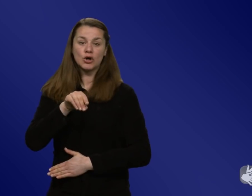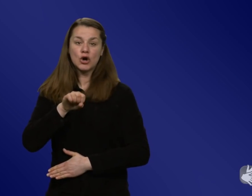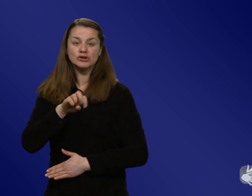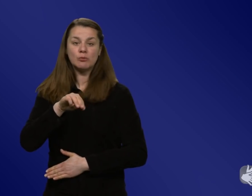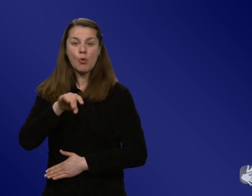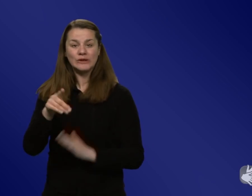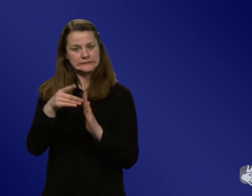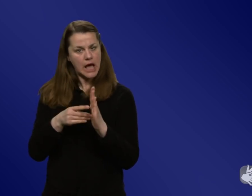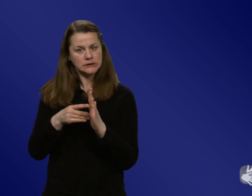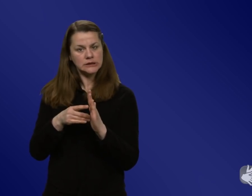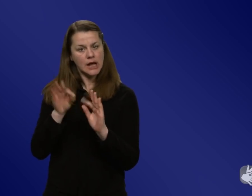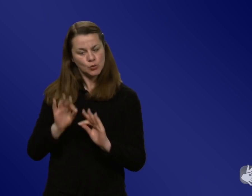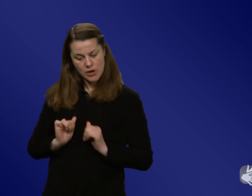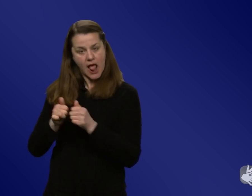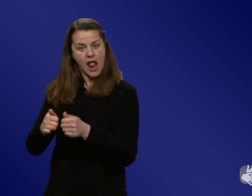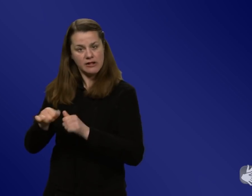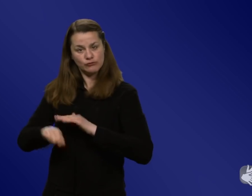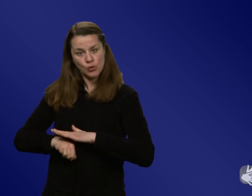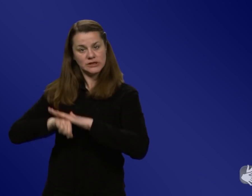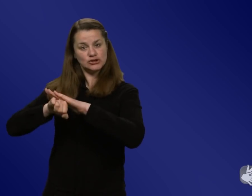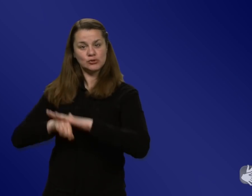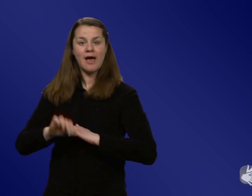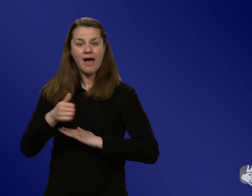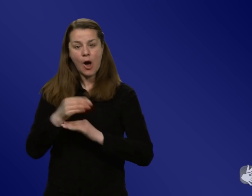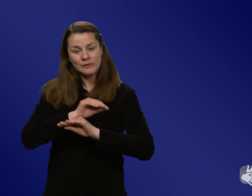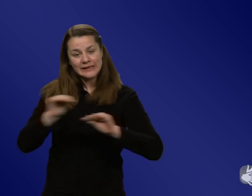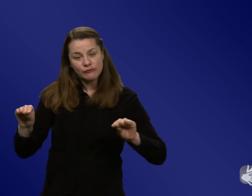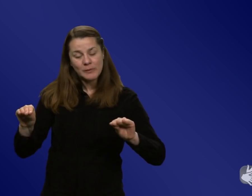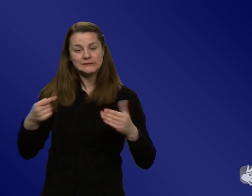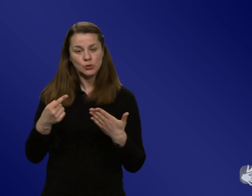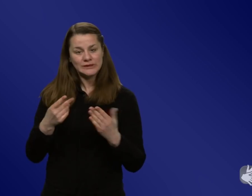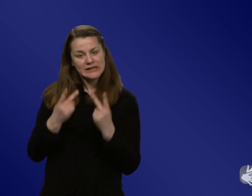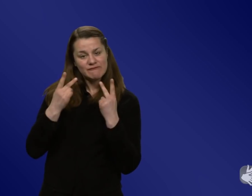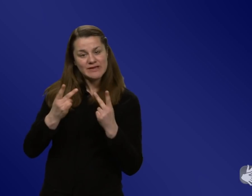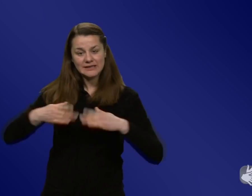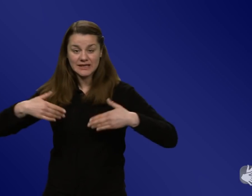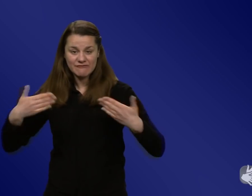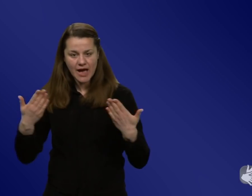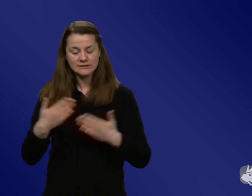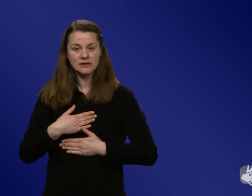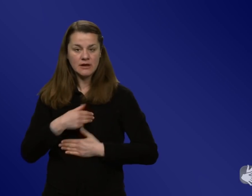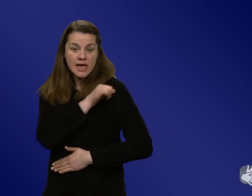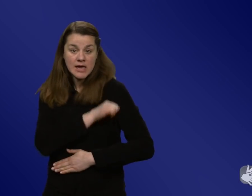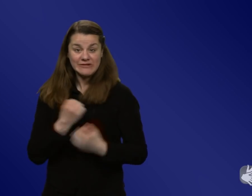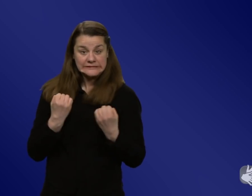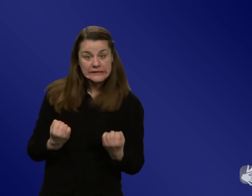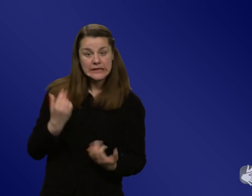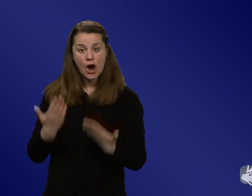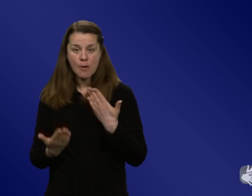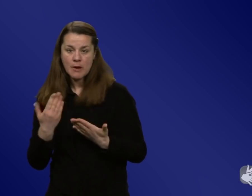Information geben. Also die Hauptinformation, die die Leute wichtig finden, ist natürlich die Sicherheit. Aber natürlich, wie komme ich zum Impftermin? Also kann ich